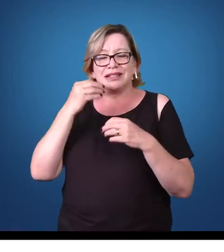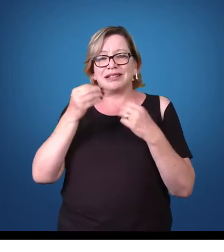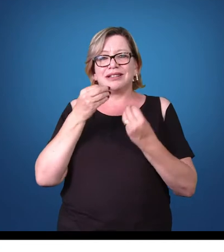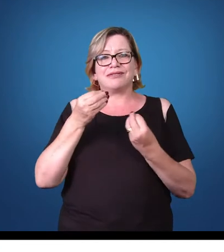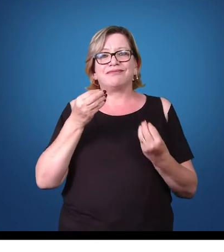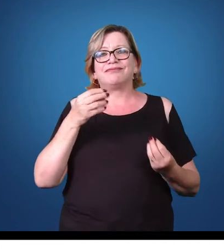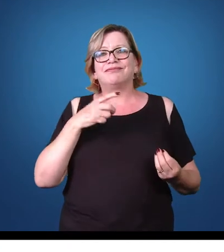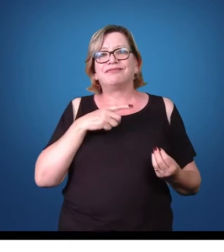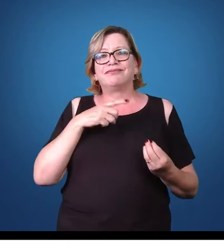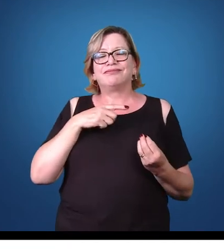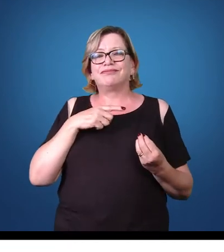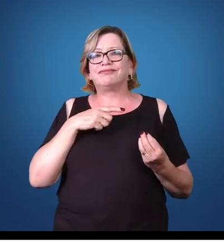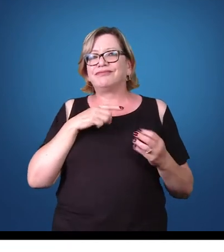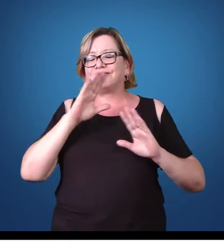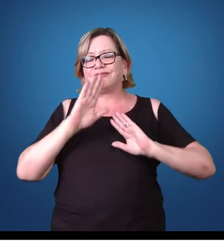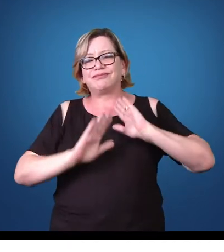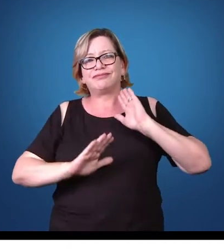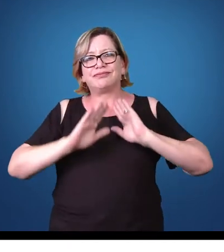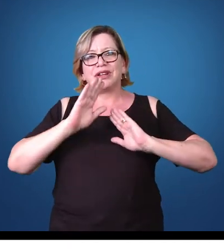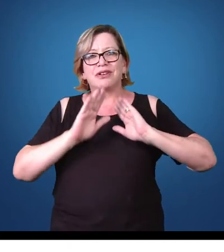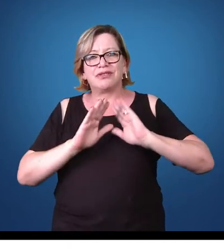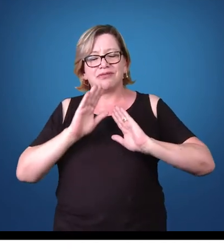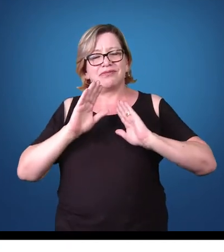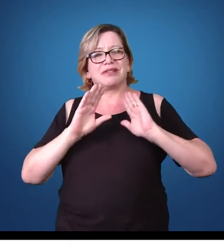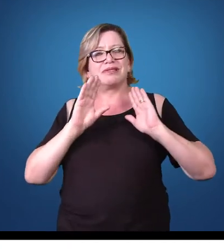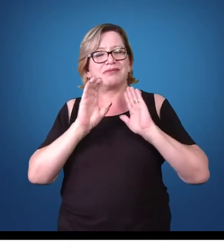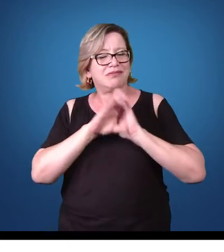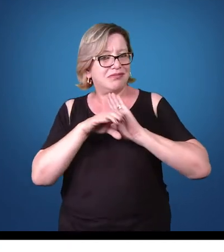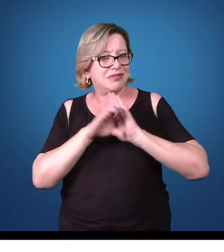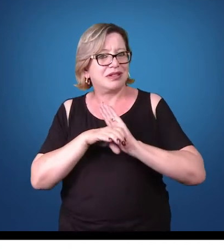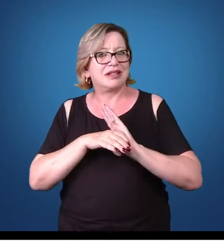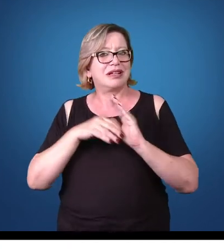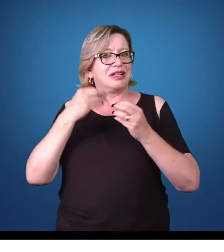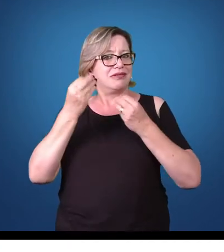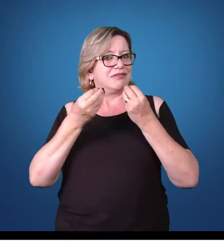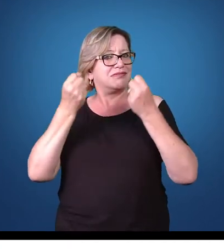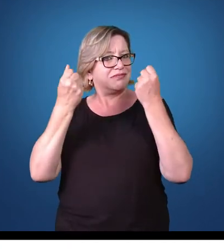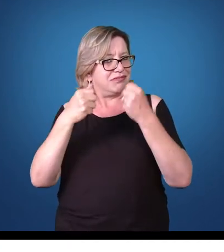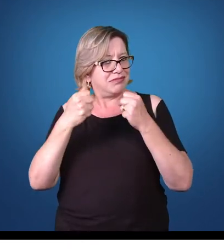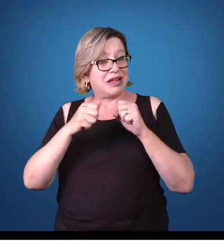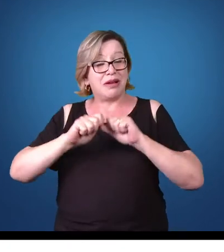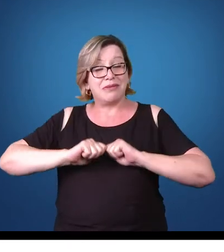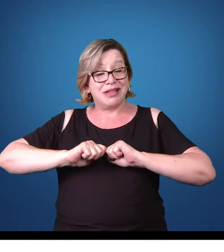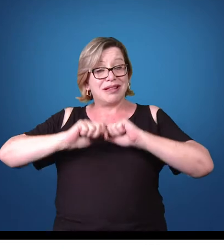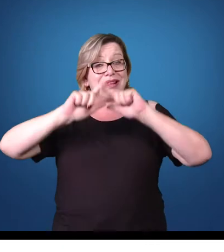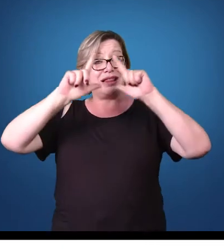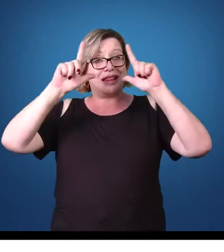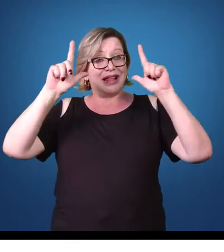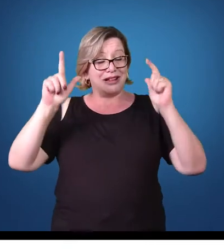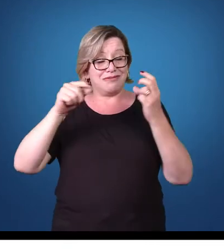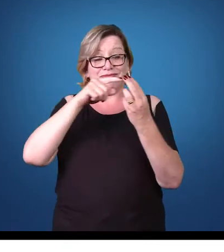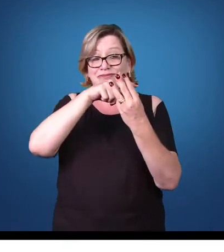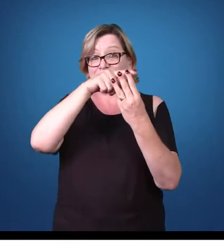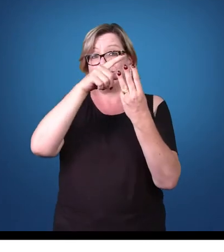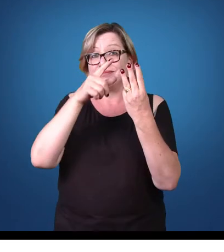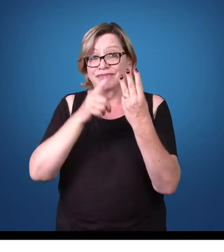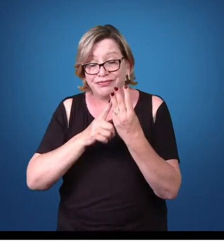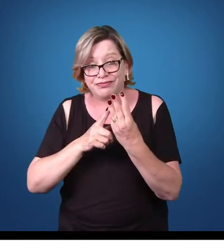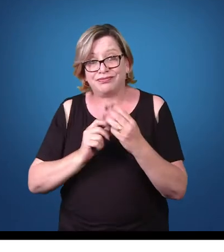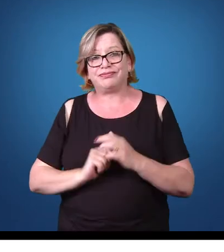algumas definições, alguns conceitos por trás dessa tríade epidemiológica.